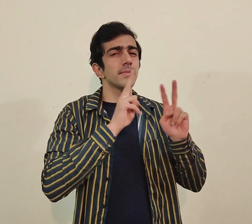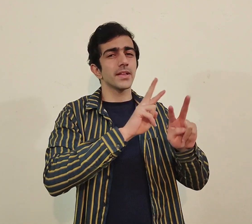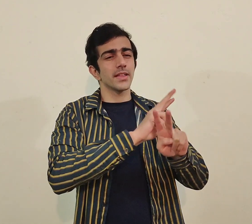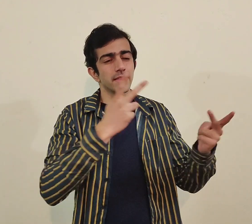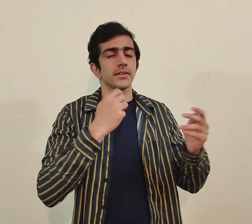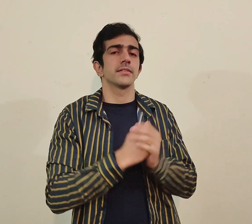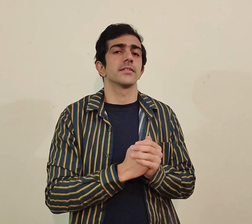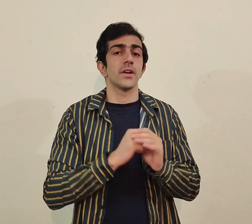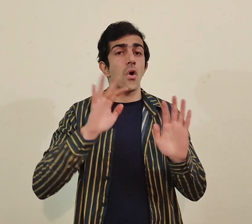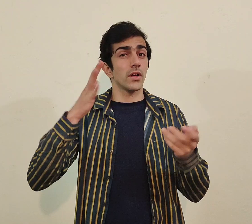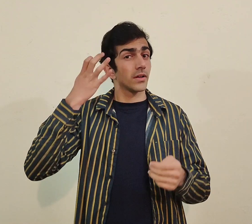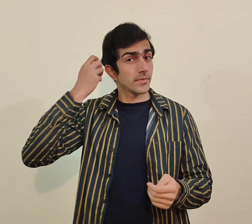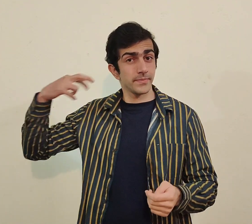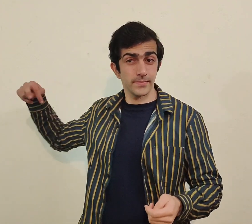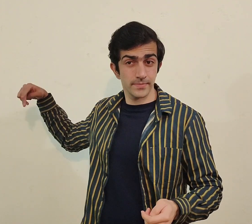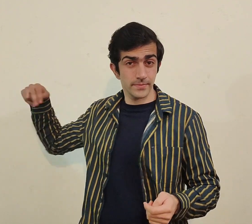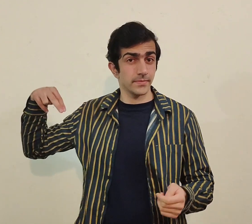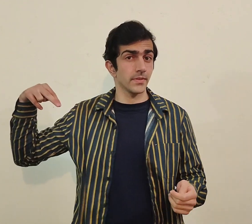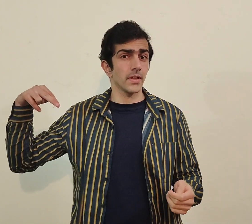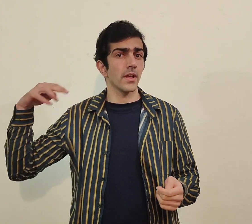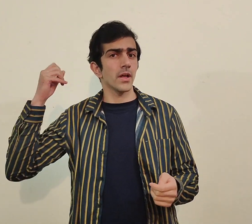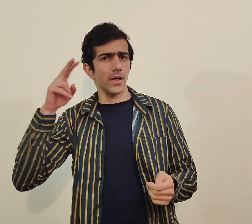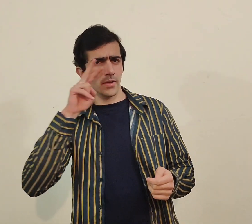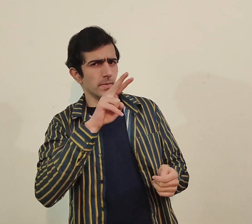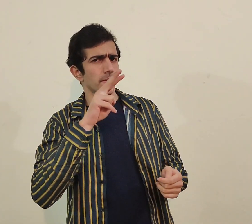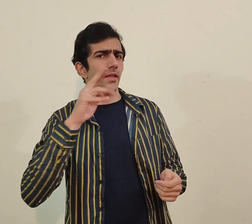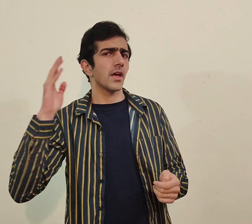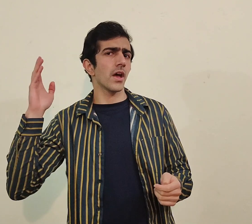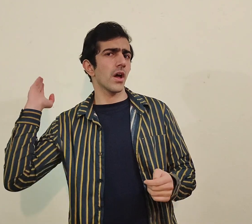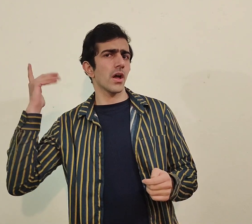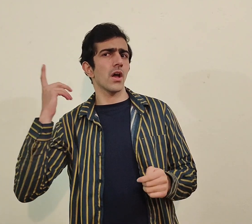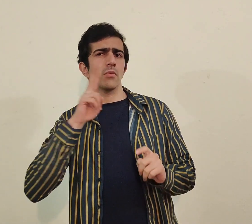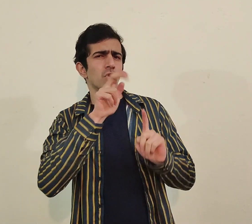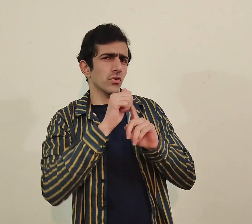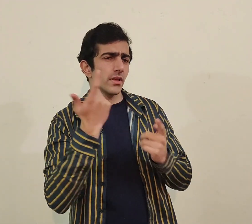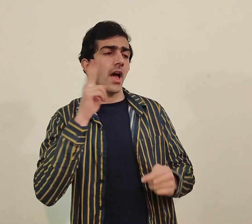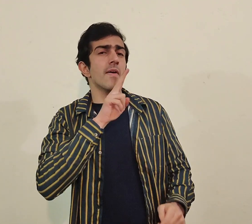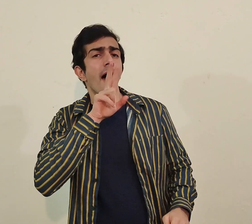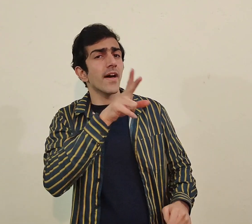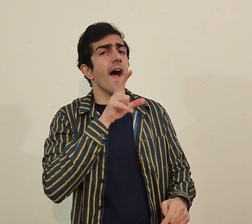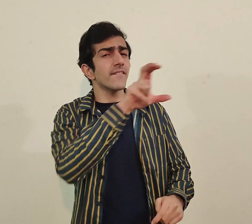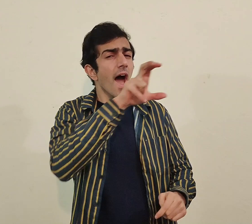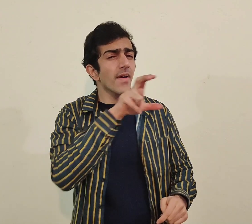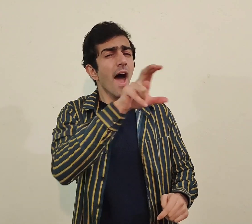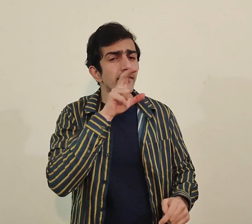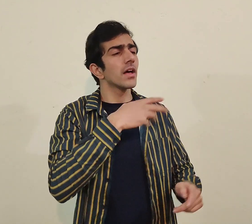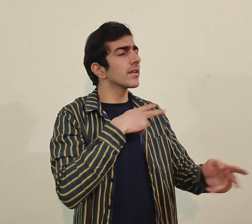کوئی فنی یا کوئی بھی بات اور ہیرنگ پرسن آتا ہے اور وہ دیکھ کے کہتا ہے کہ آواز لگاتا ہے